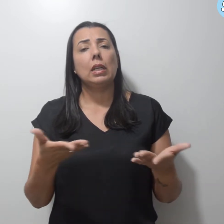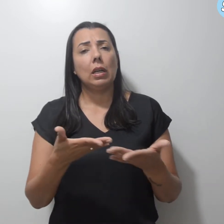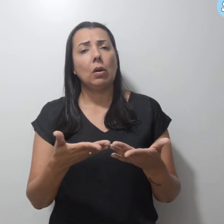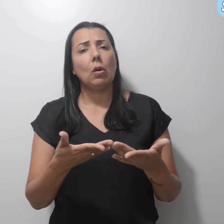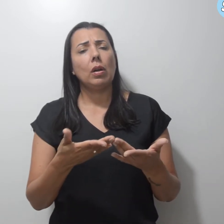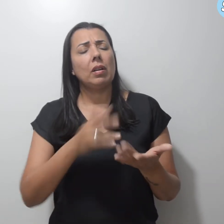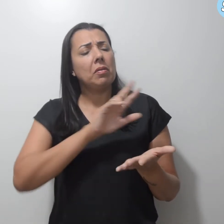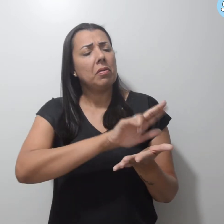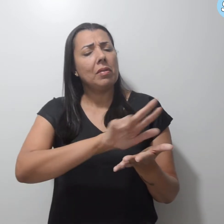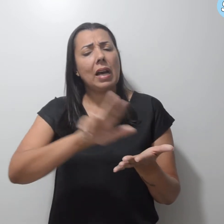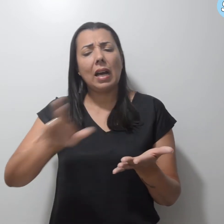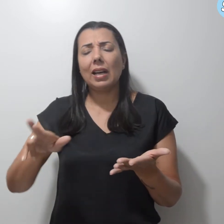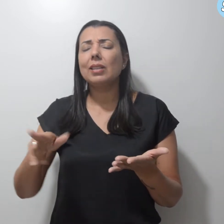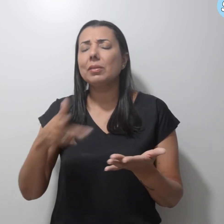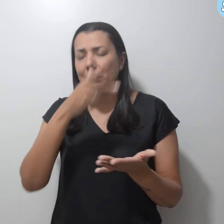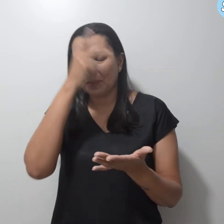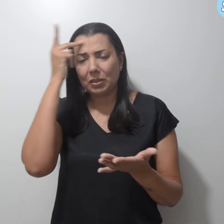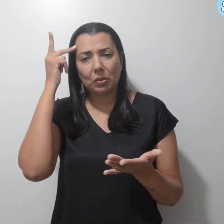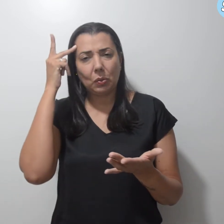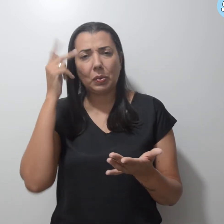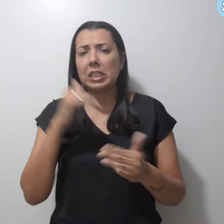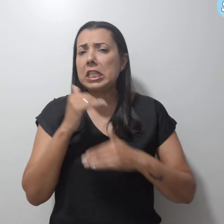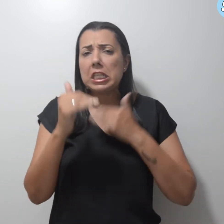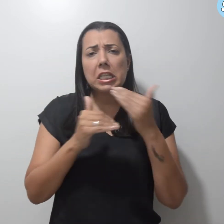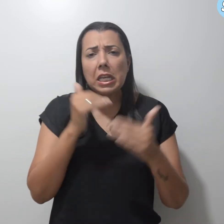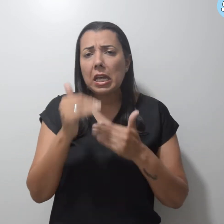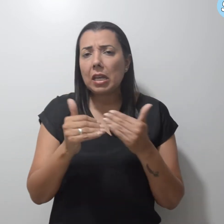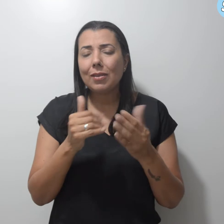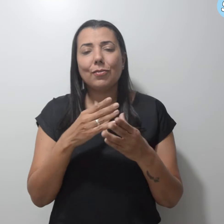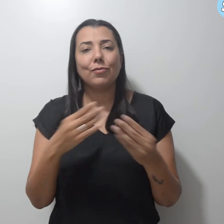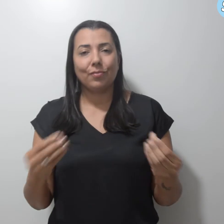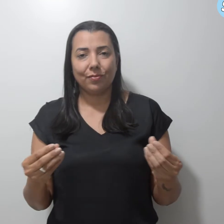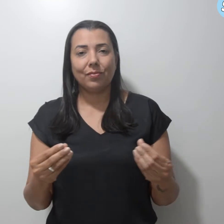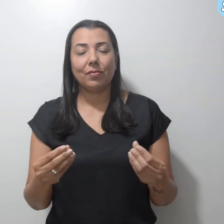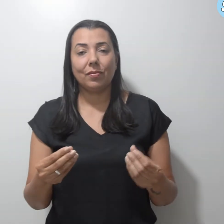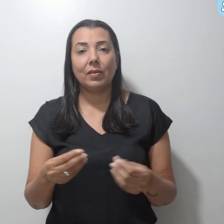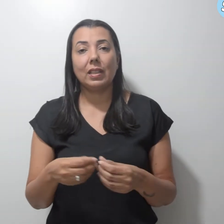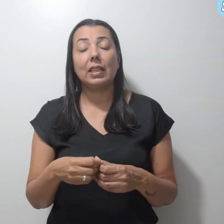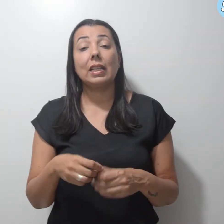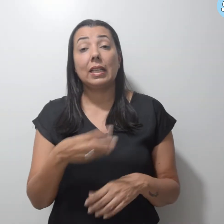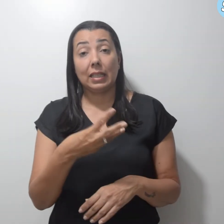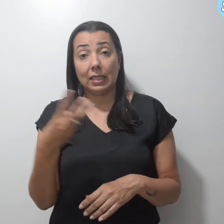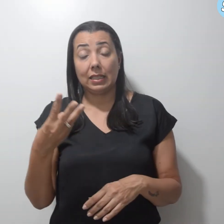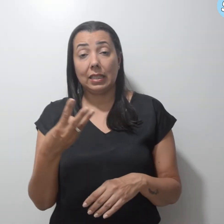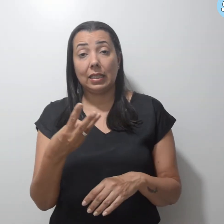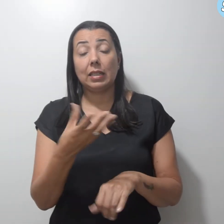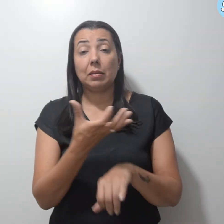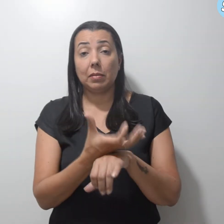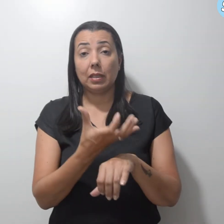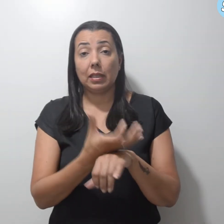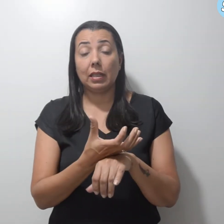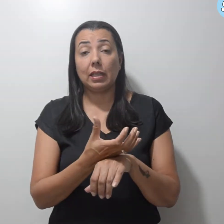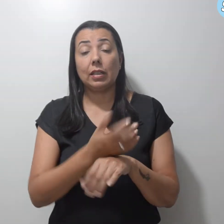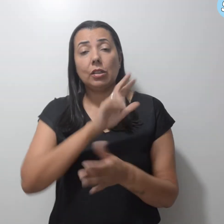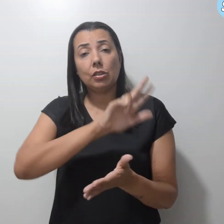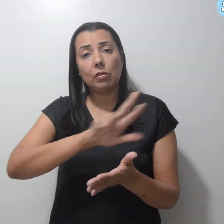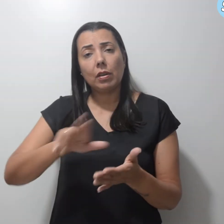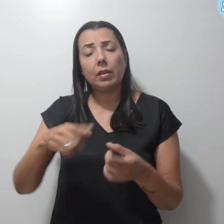a todos. Ninguém escapa. Nesta terceira matéria da série Por que a reforma